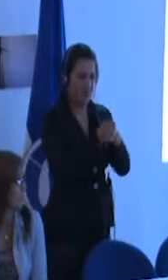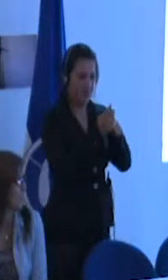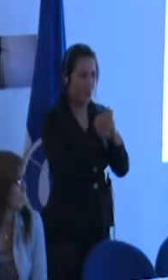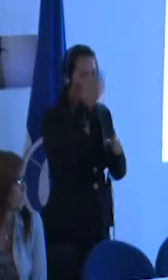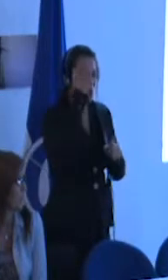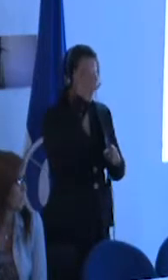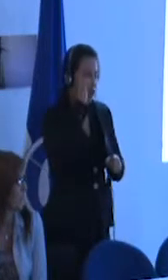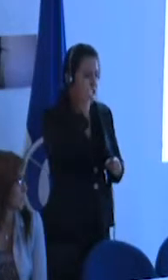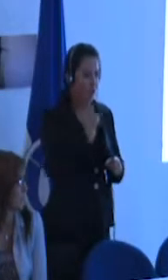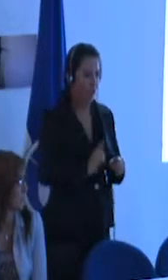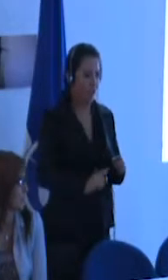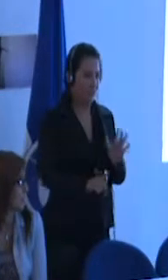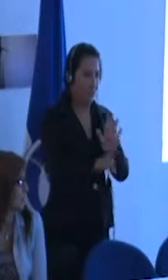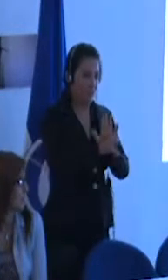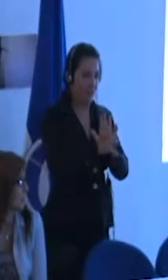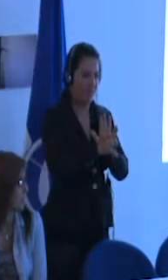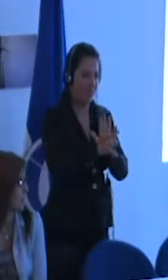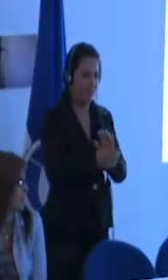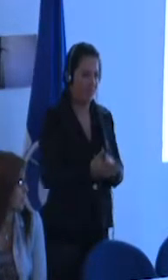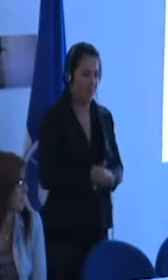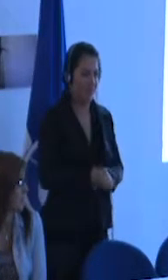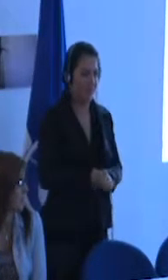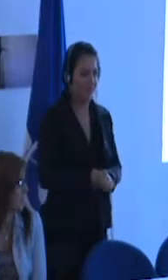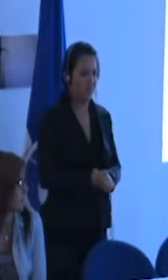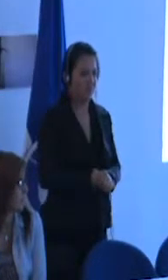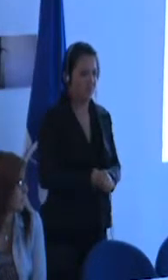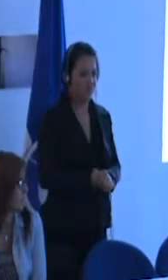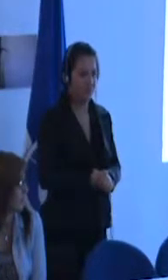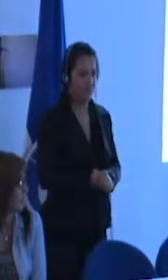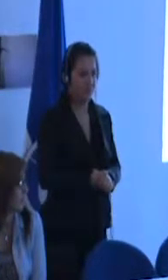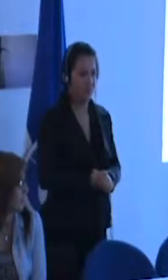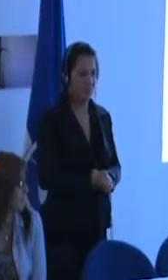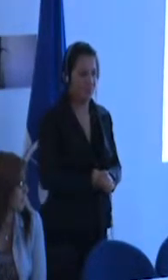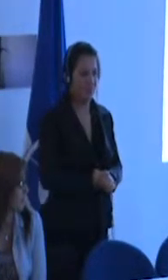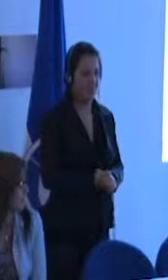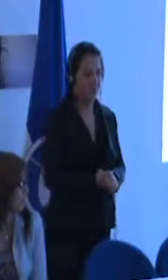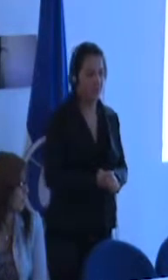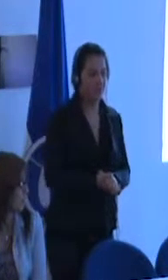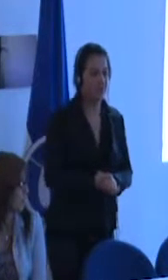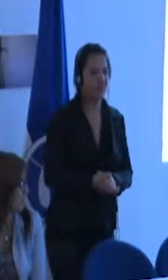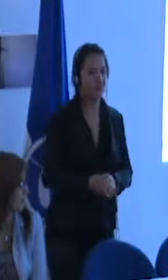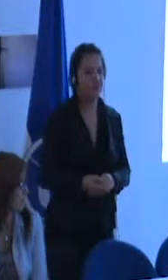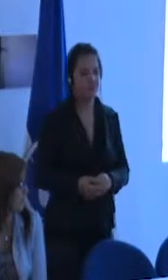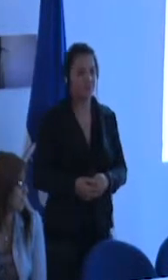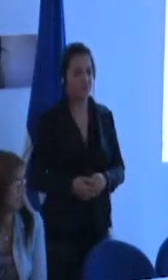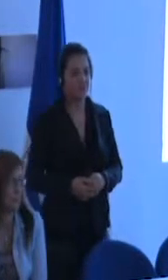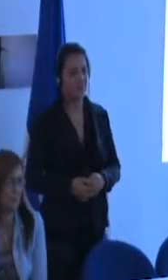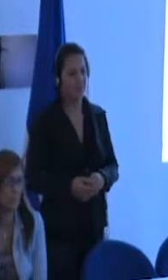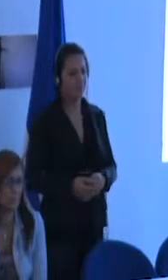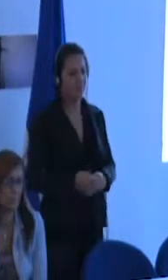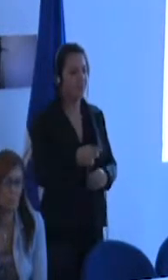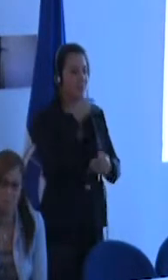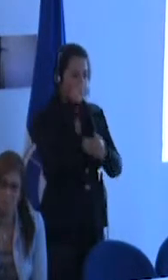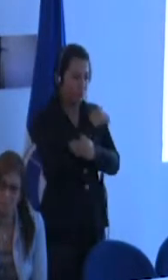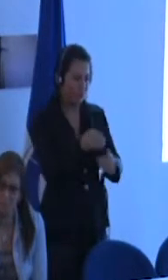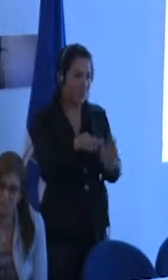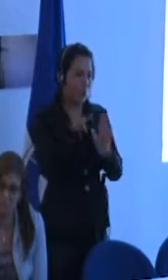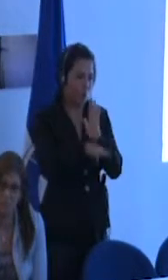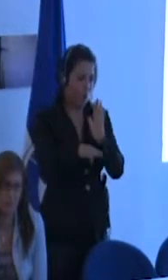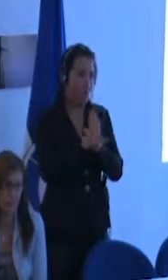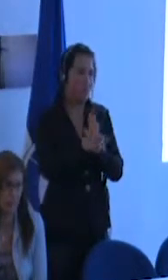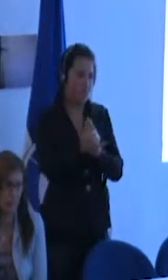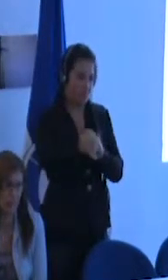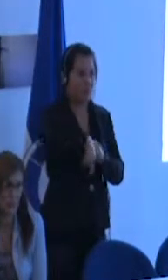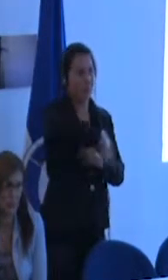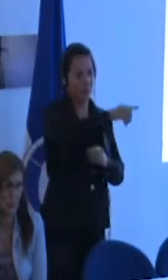no conocen la ley. Entonces, para mí la autodeterminación es la capacidad de estar informado y de decidir el